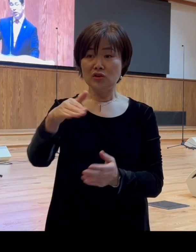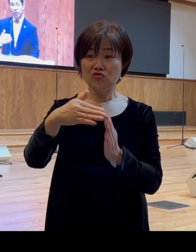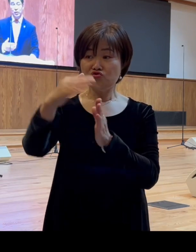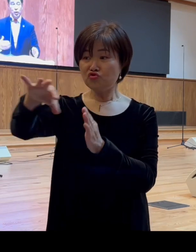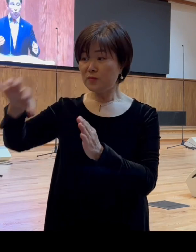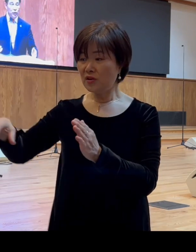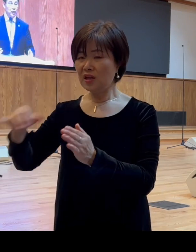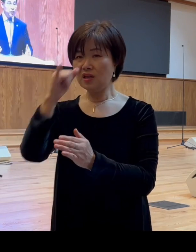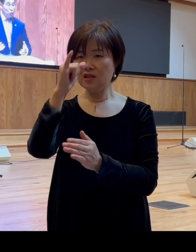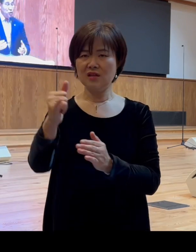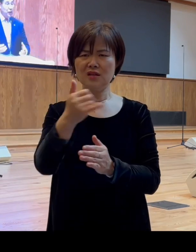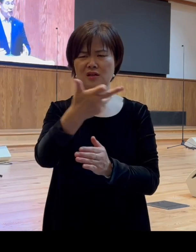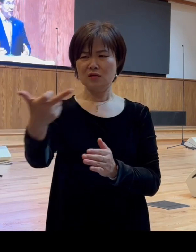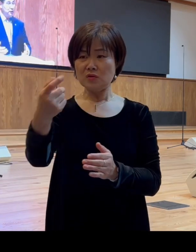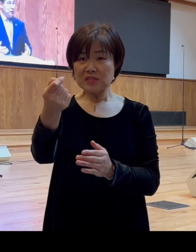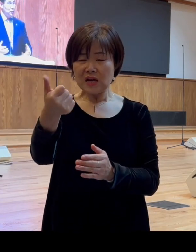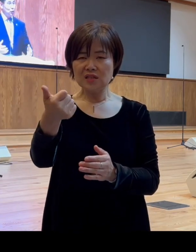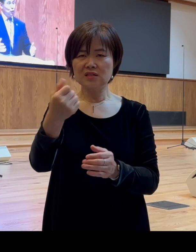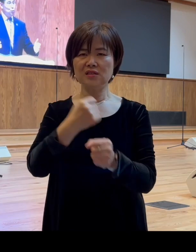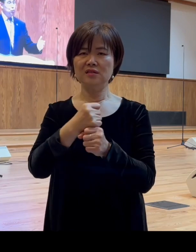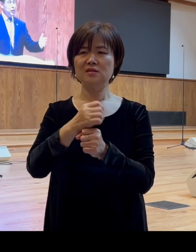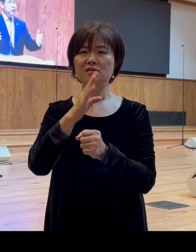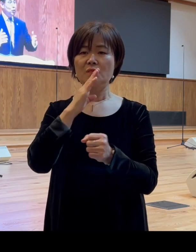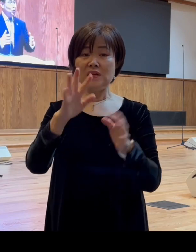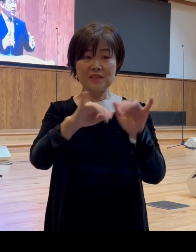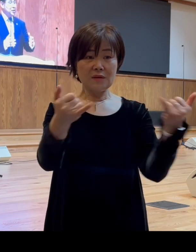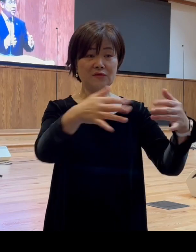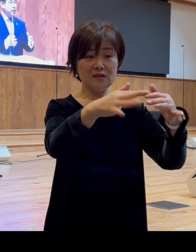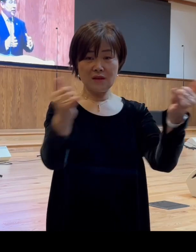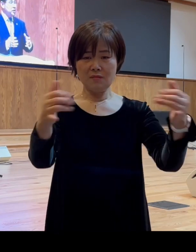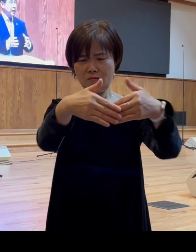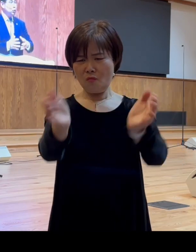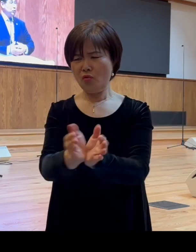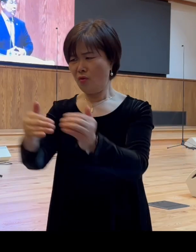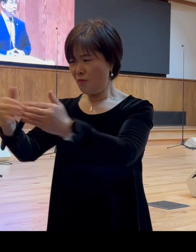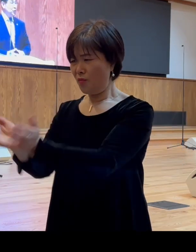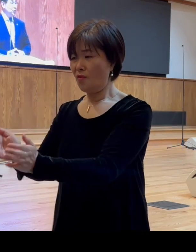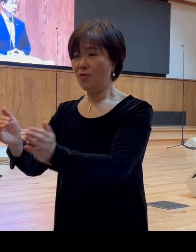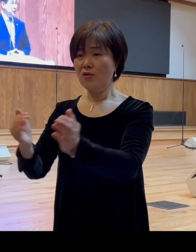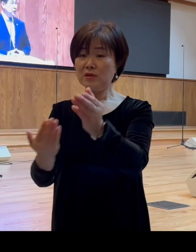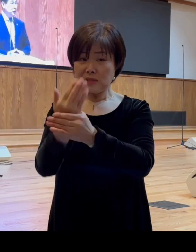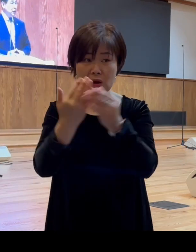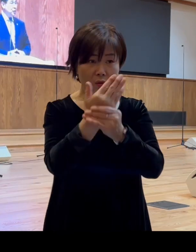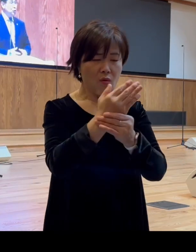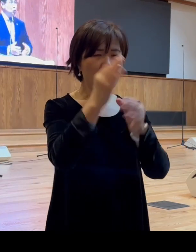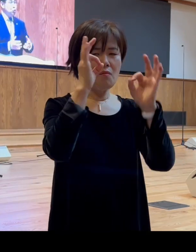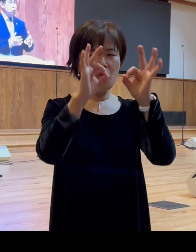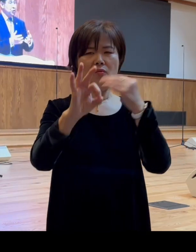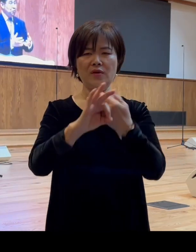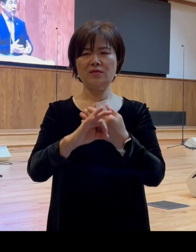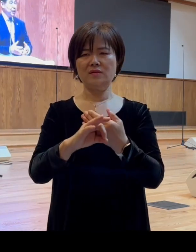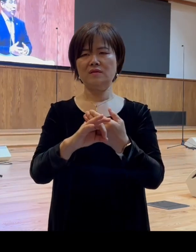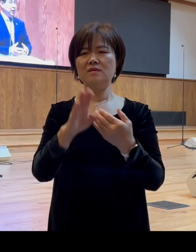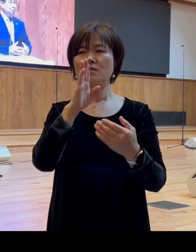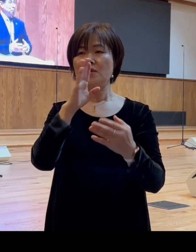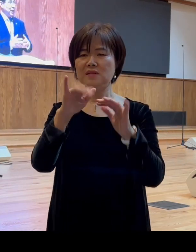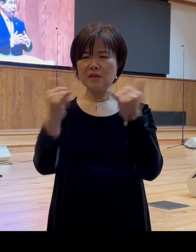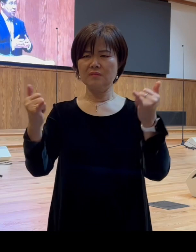크고 작은 어떤 무리들로 인해서 생기는 사고들을 보면 그런 군중심리 가운데 파괴적인